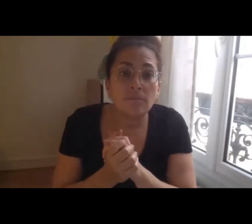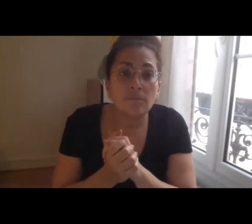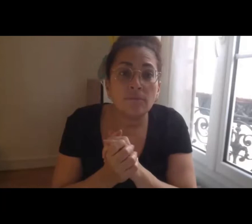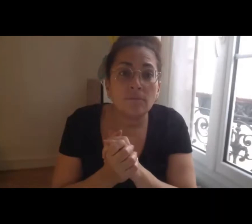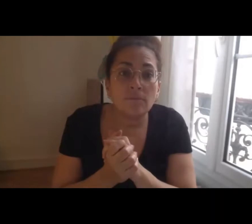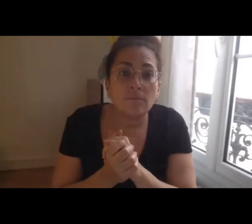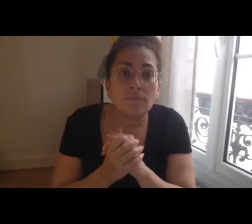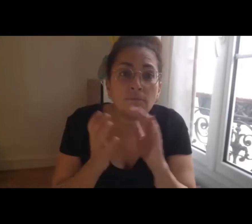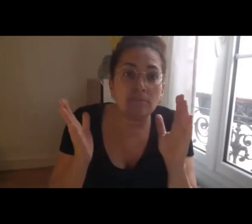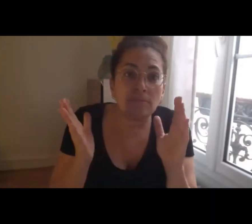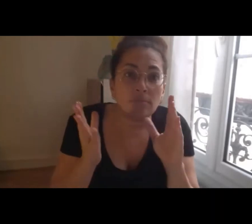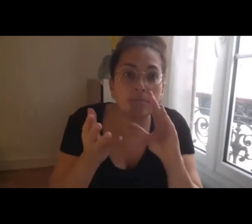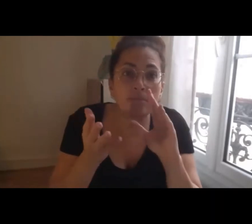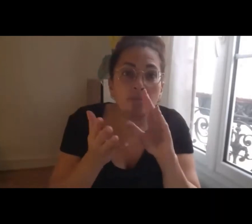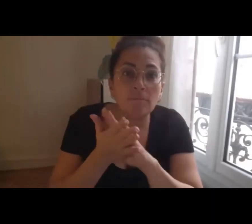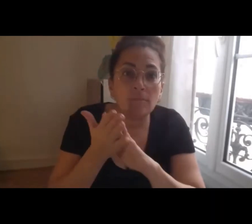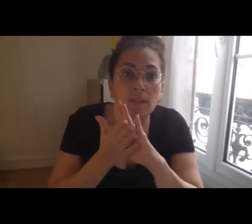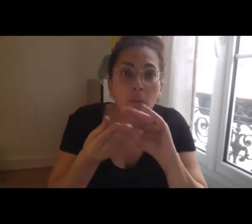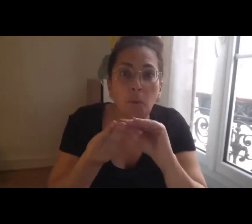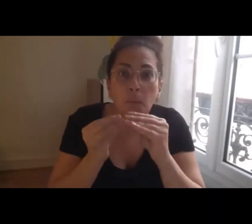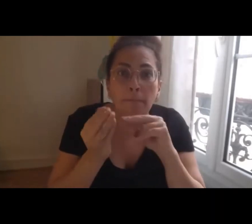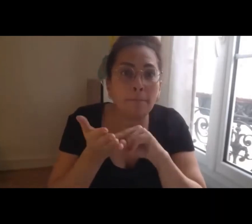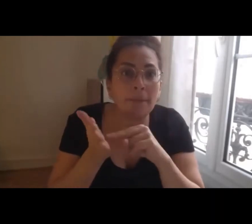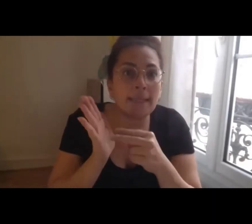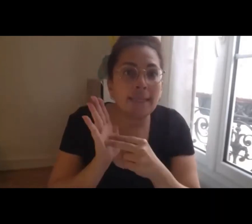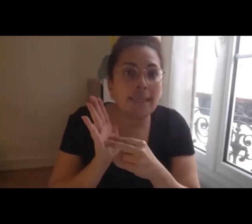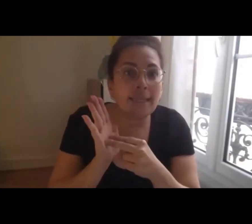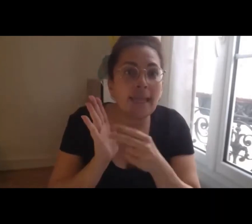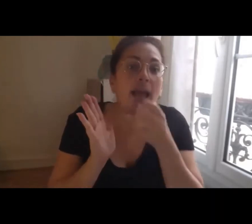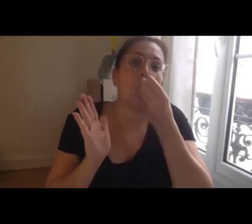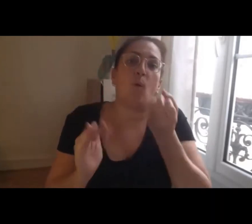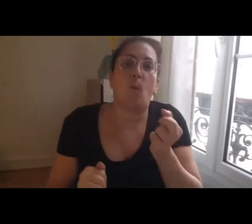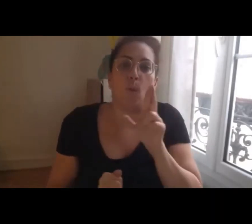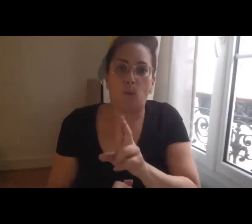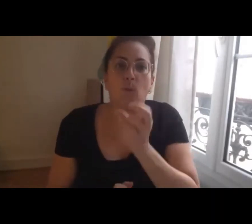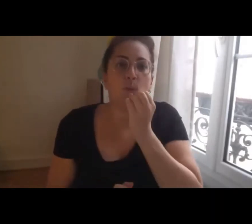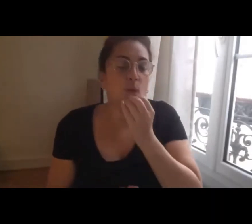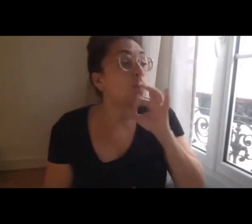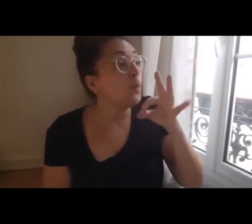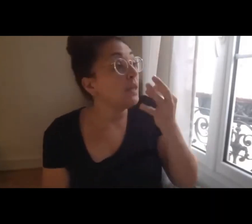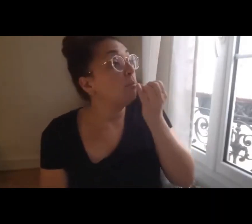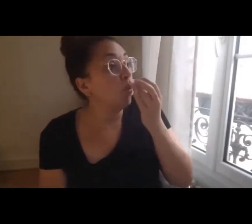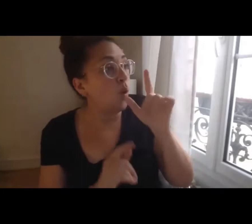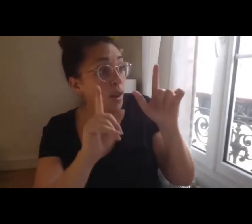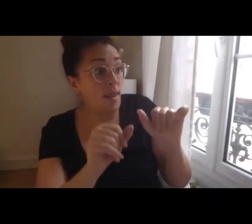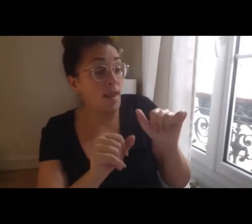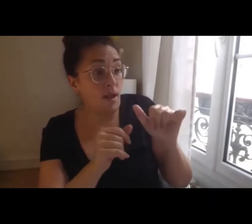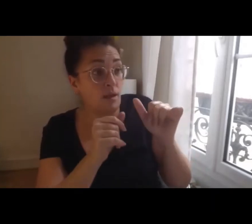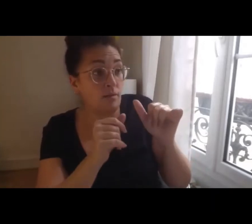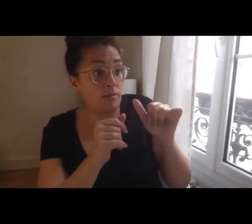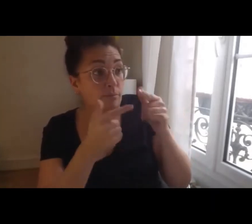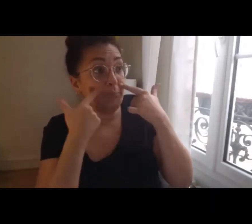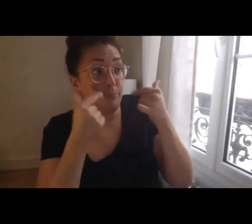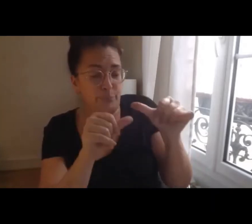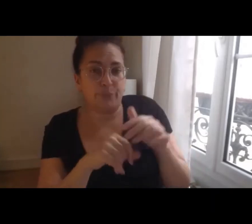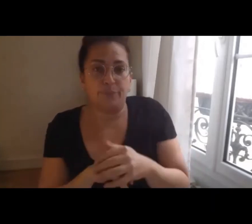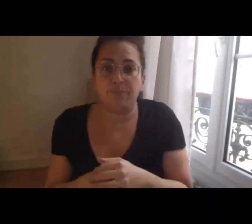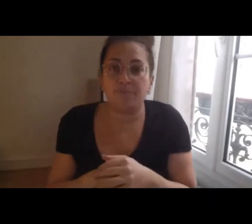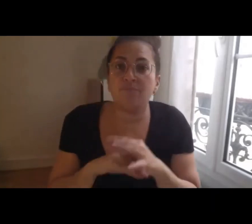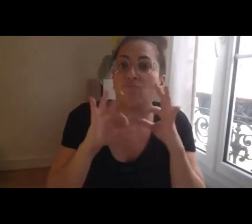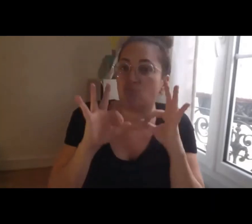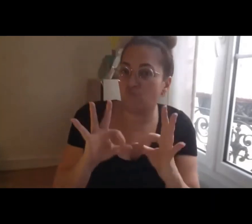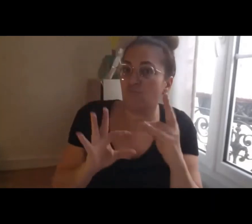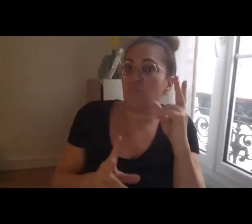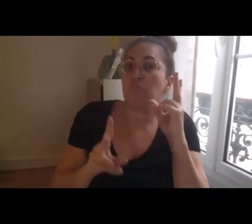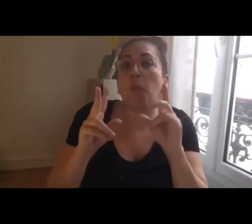Allô ? Oui François, tu es revenu. Oui, je suis revenu. Oui, nous pourrons revenir sur ce qu'est un